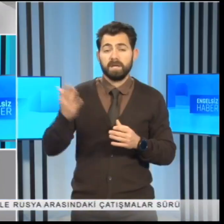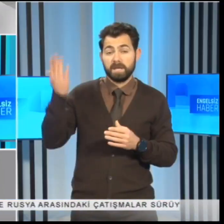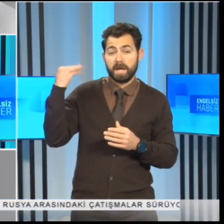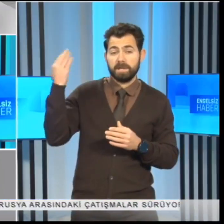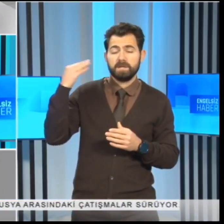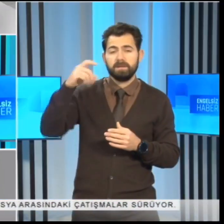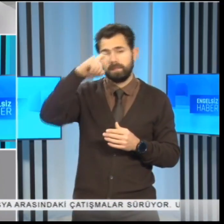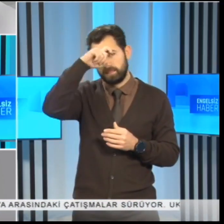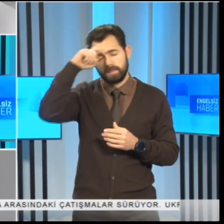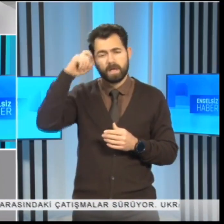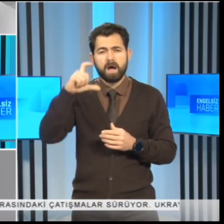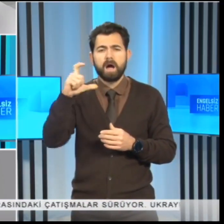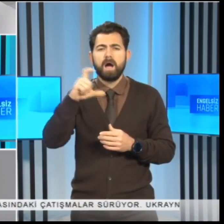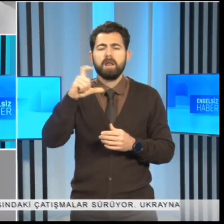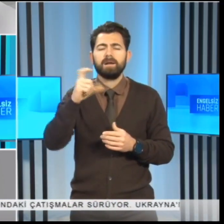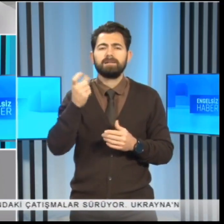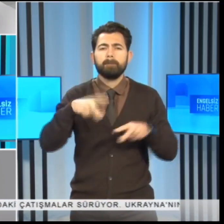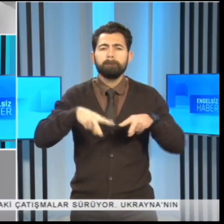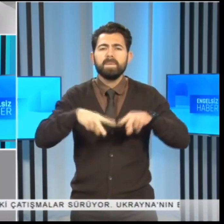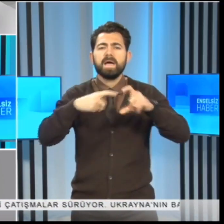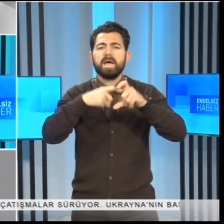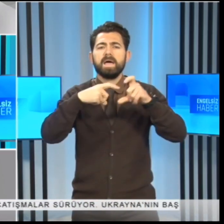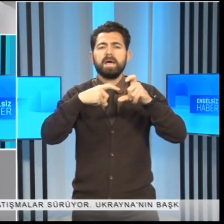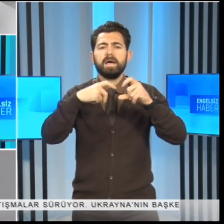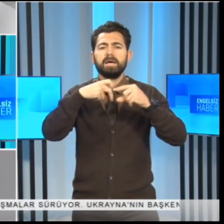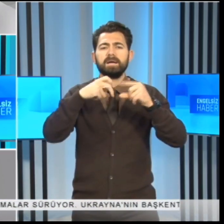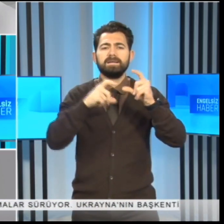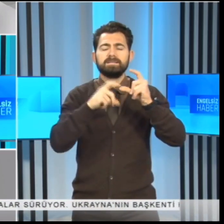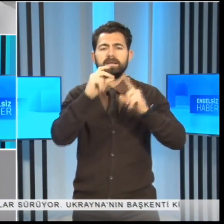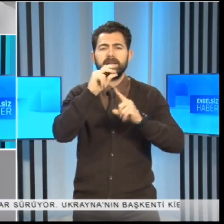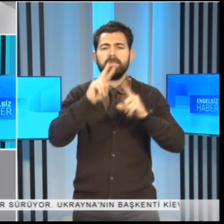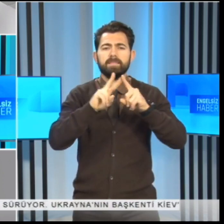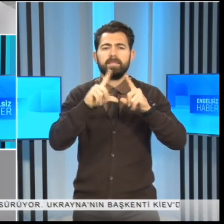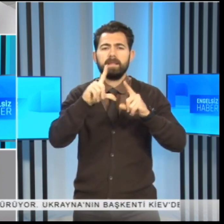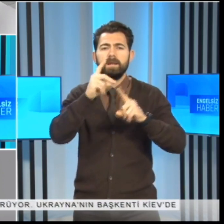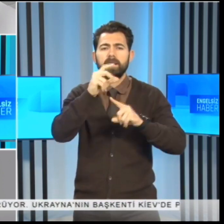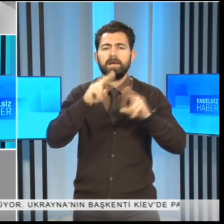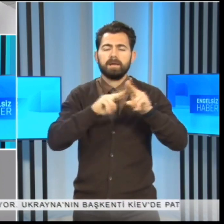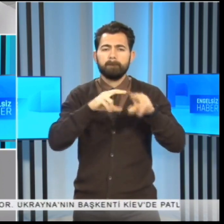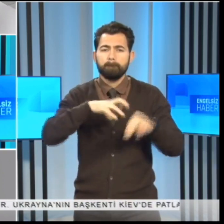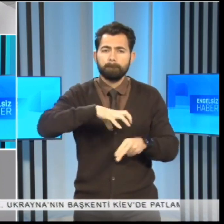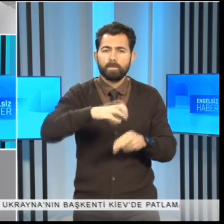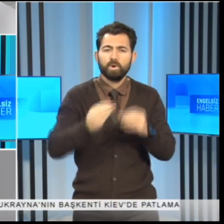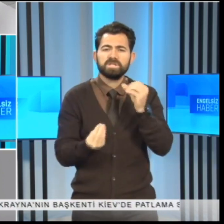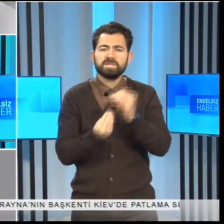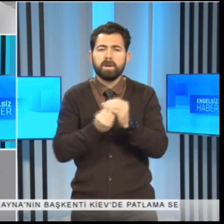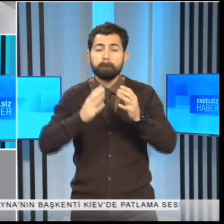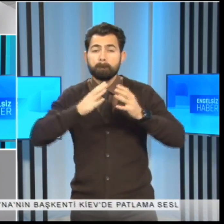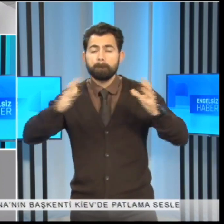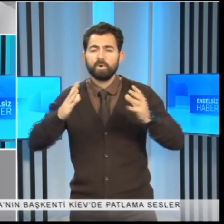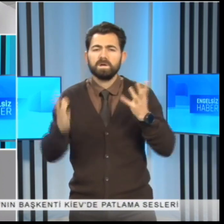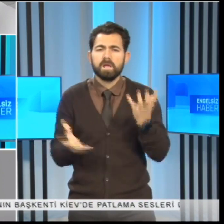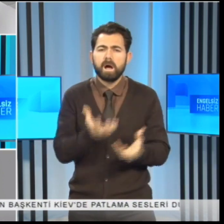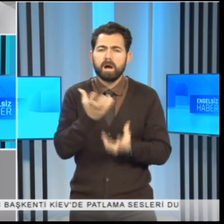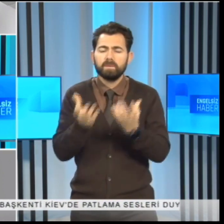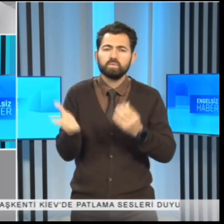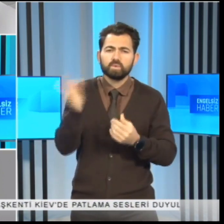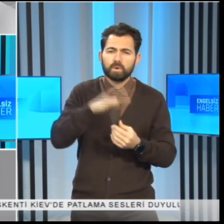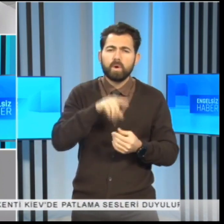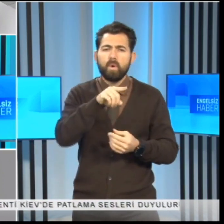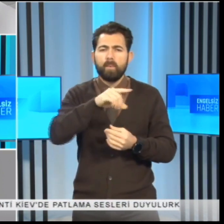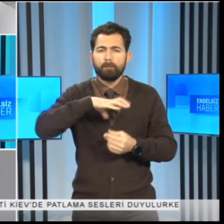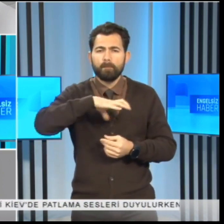Geçen yaz aylarında Mersinlik bölgesinde çıkan büyük orman yangınının ardından